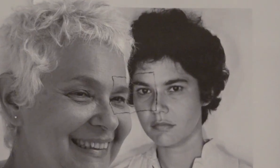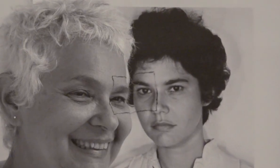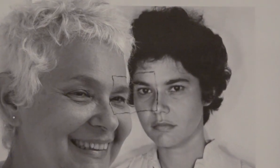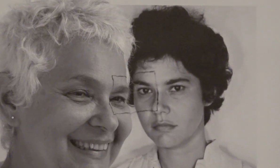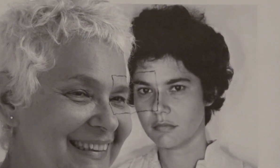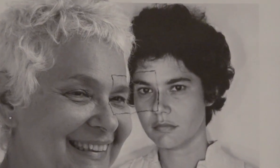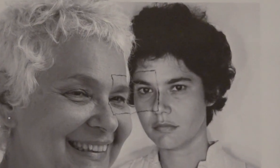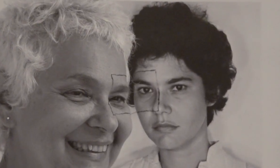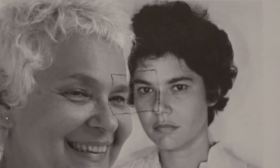Au revoir.